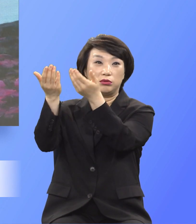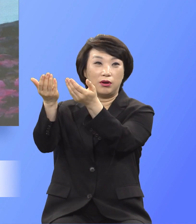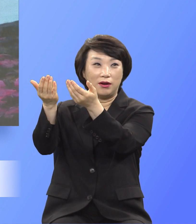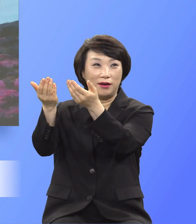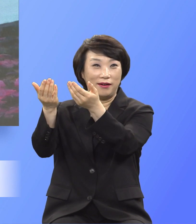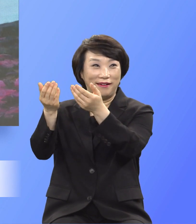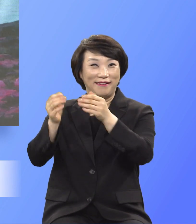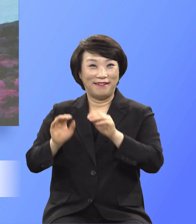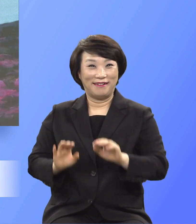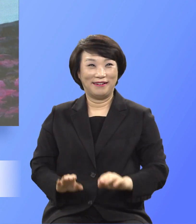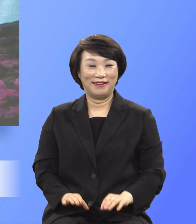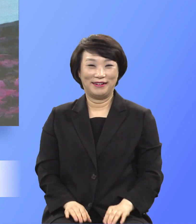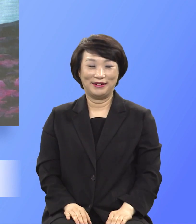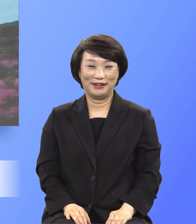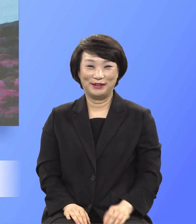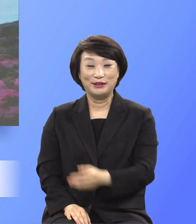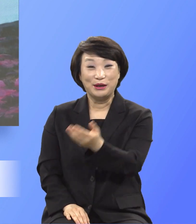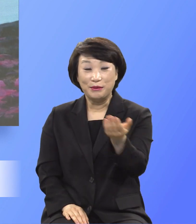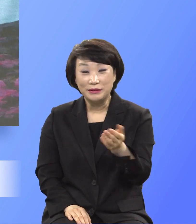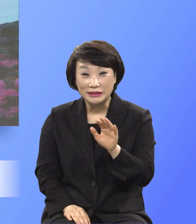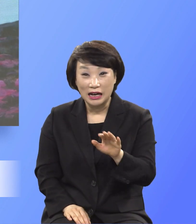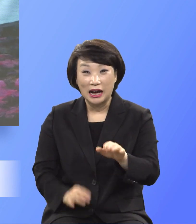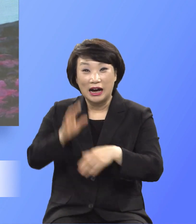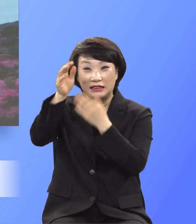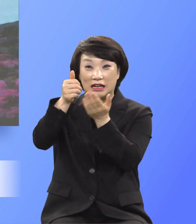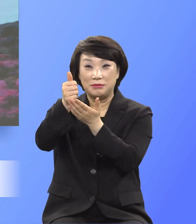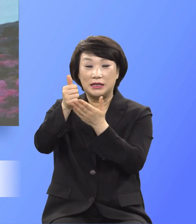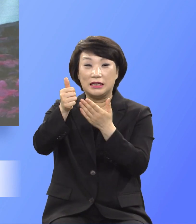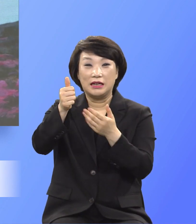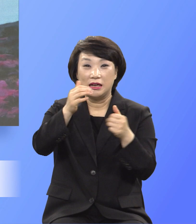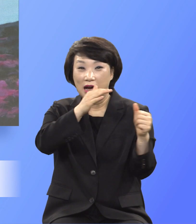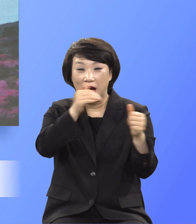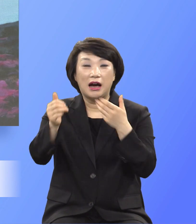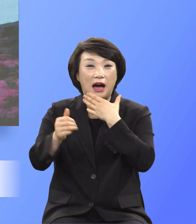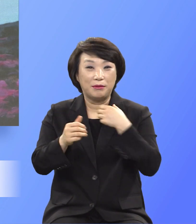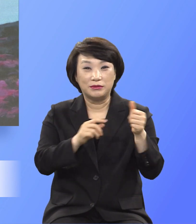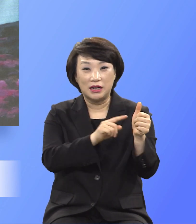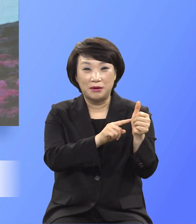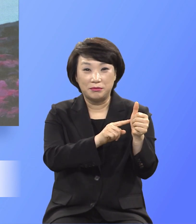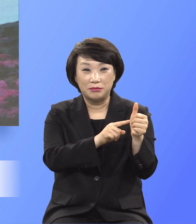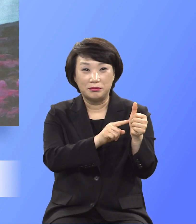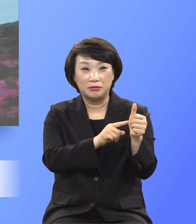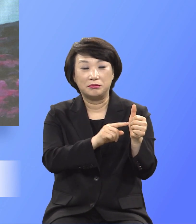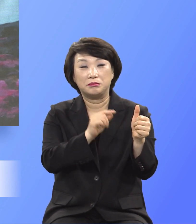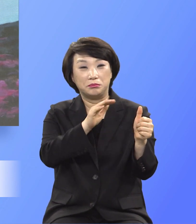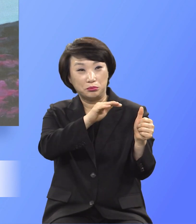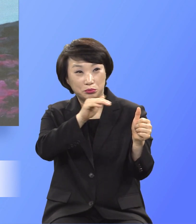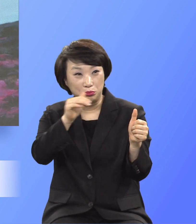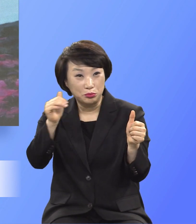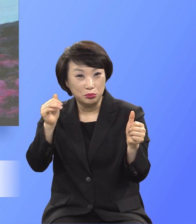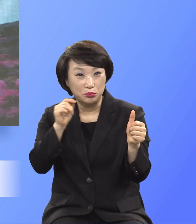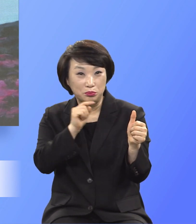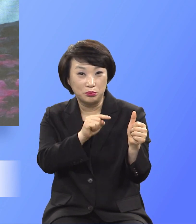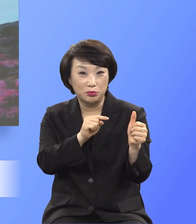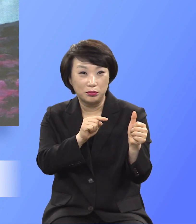하나님은 아브라함에게 정한